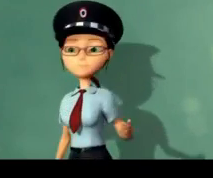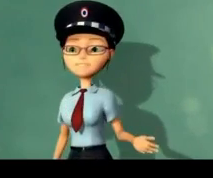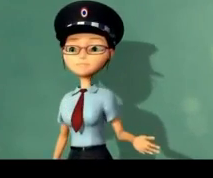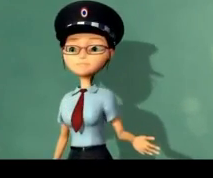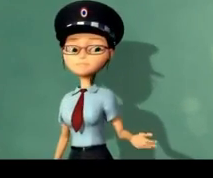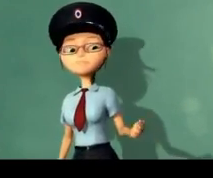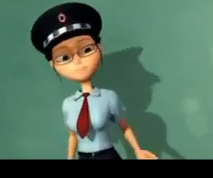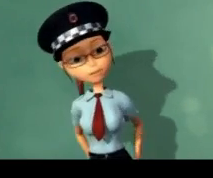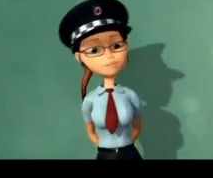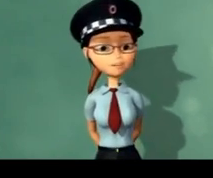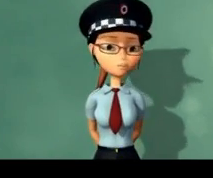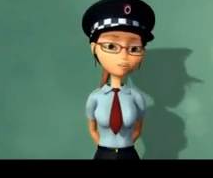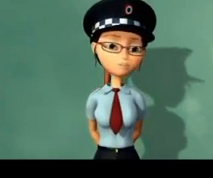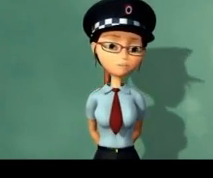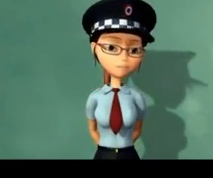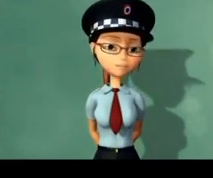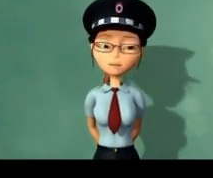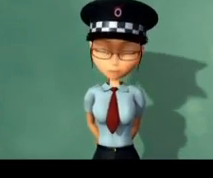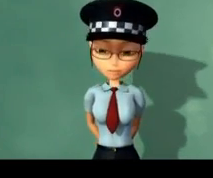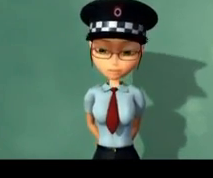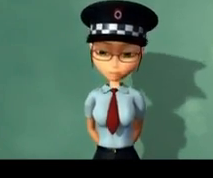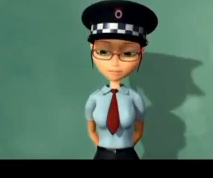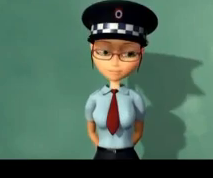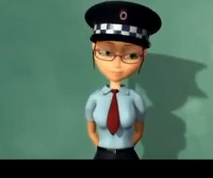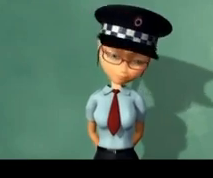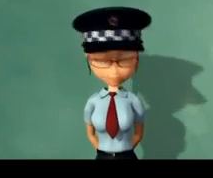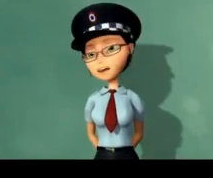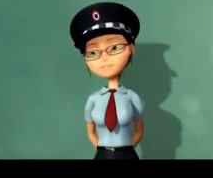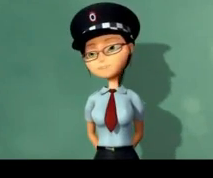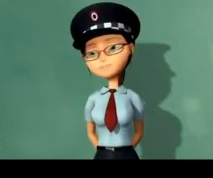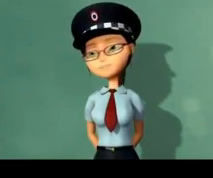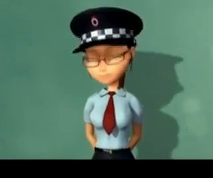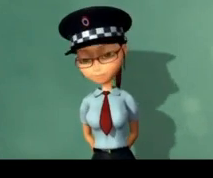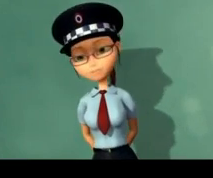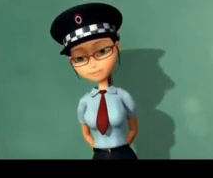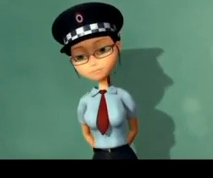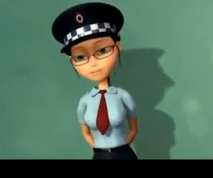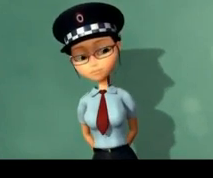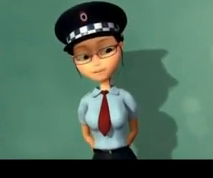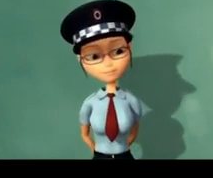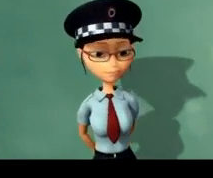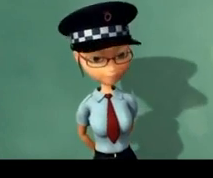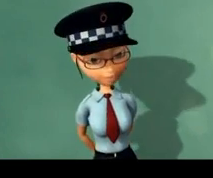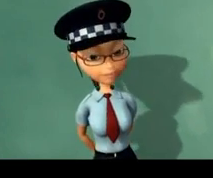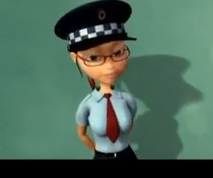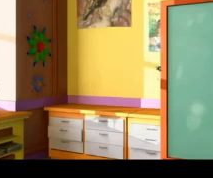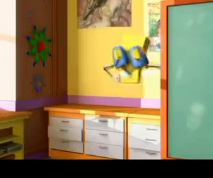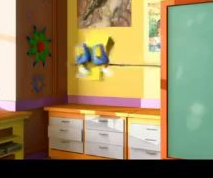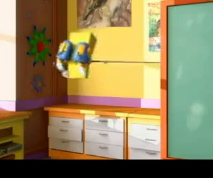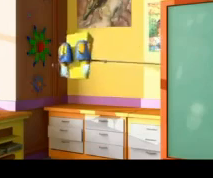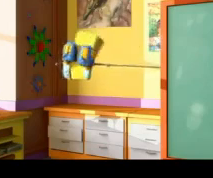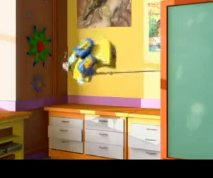Bien, parece que Lucio se va a perder la clase de hoy. Lástima, porque se trata de un tema muy interesante.